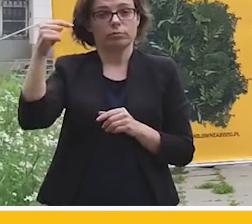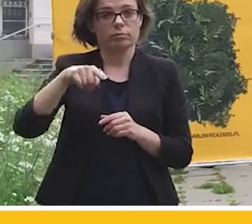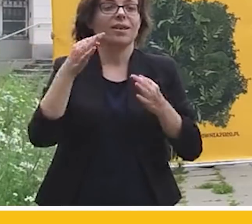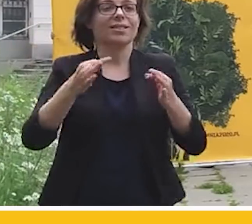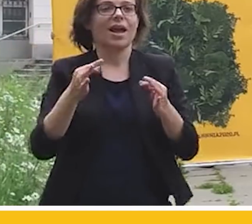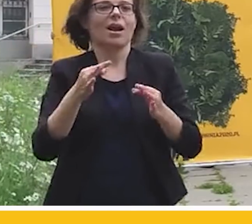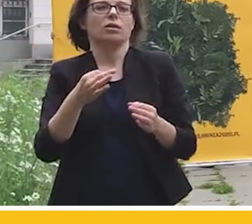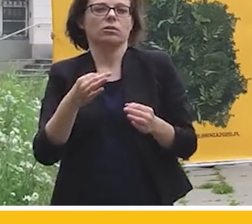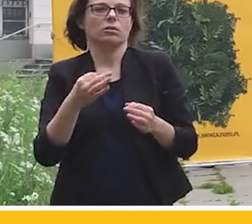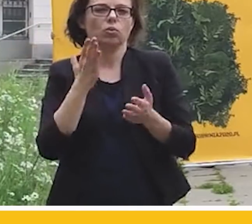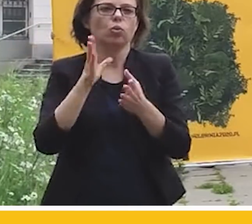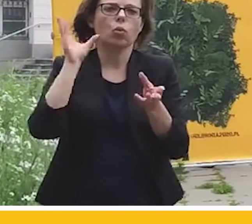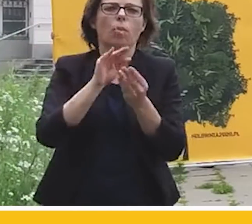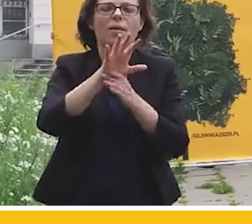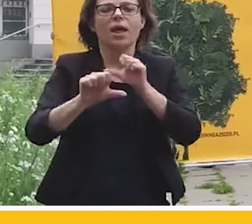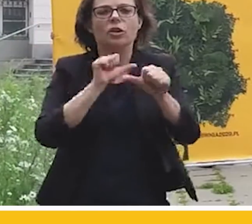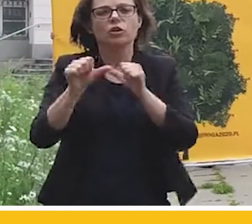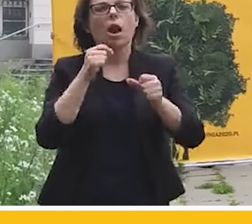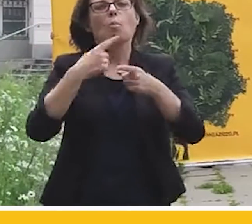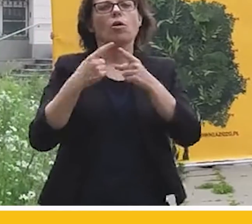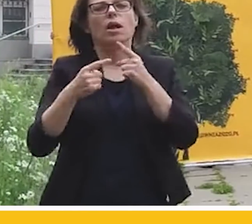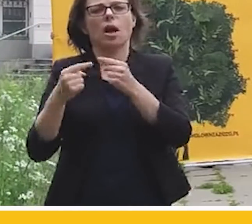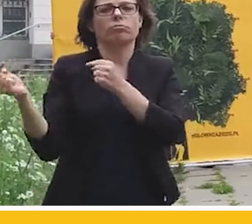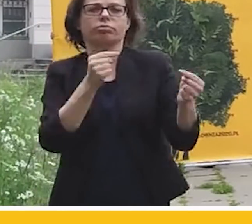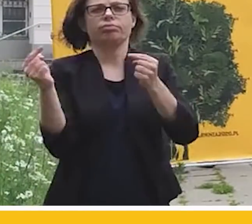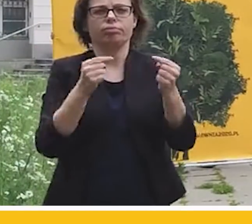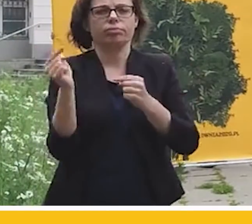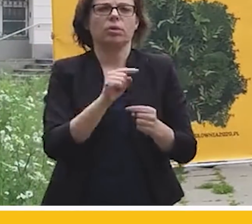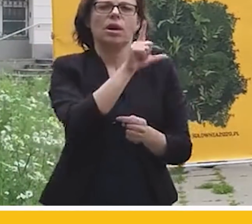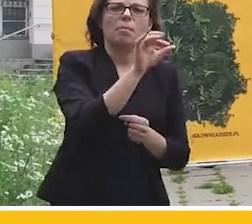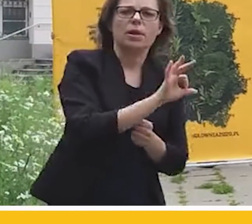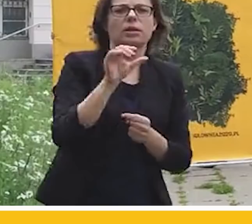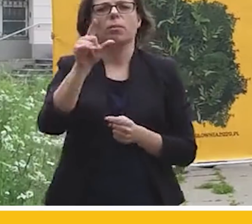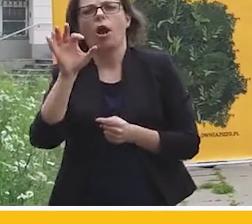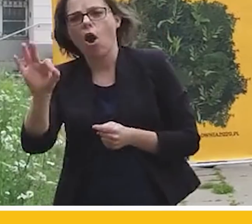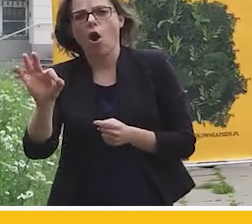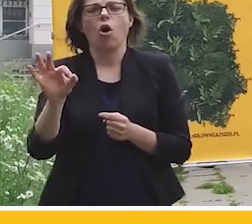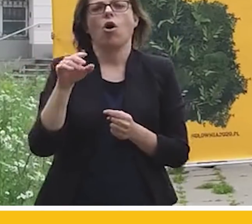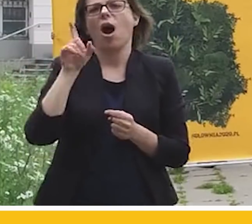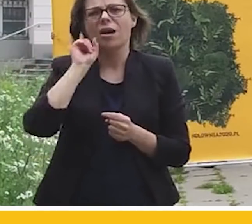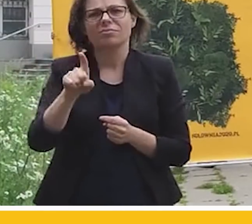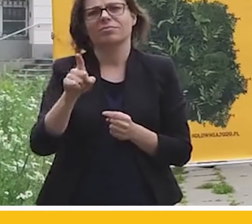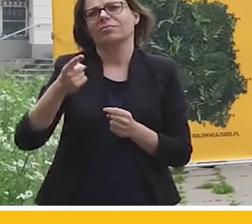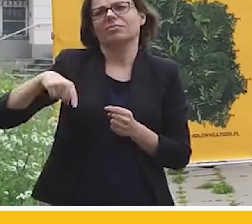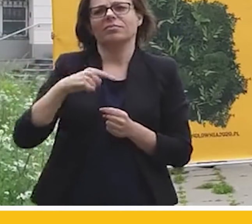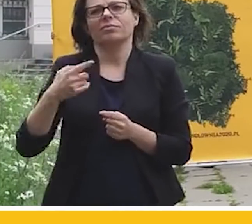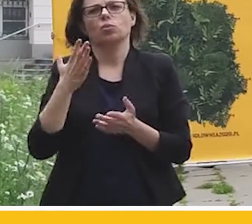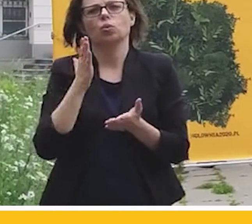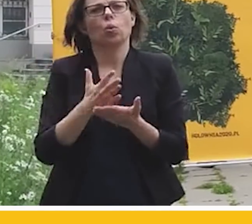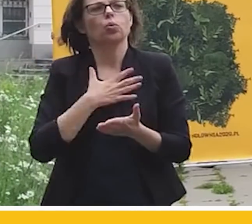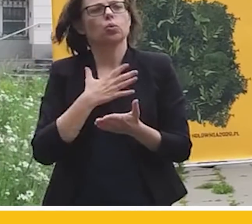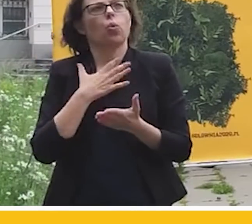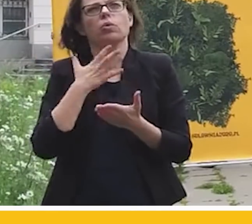politycznego, który w Polsce od 15 lat się toczy, tej przekładanki między PiS-em a Platformą, która tak naprawdę wysysa nam wyobraźnię i ją